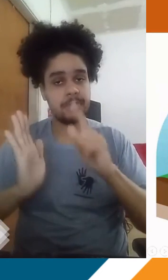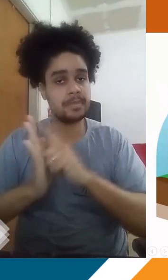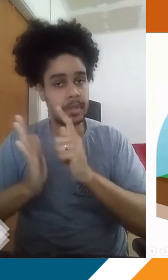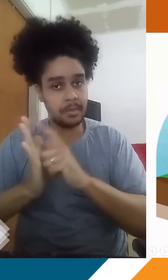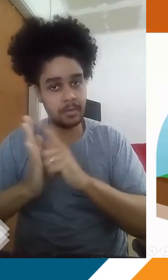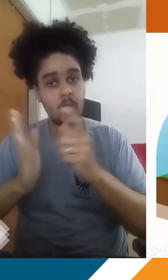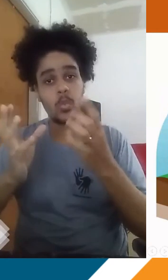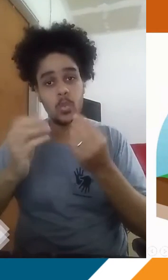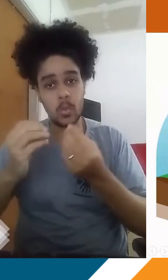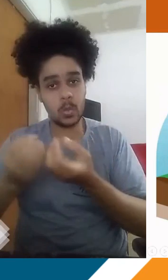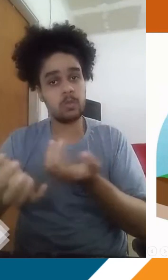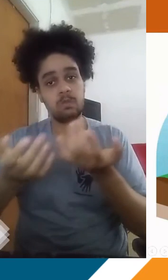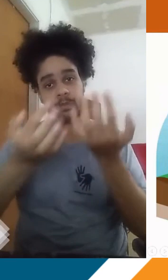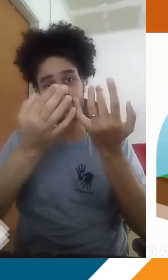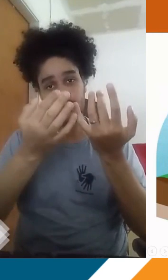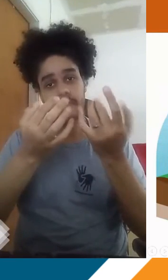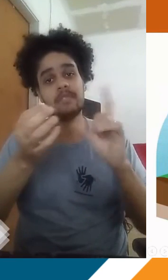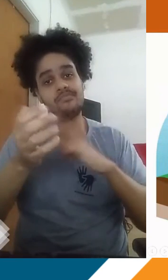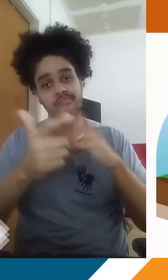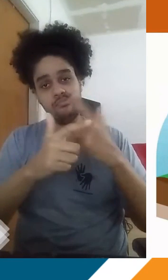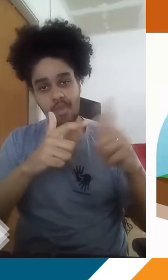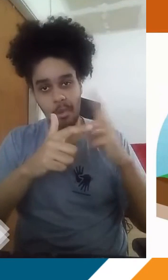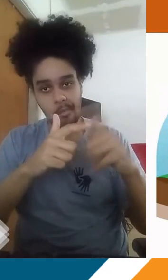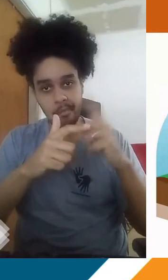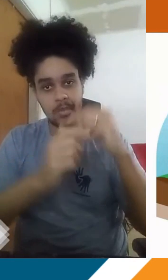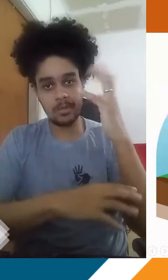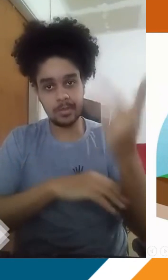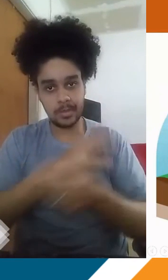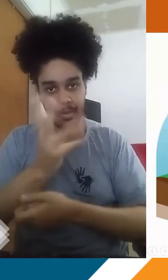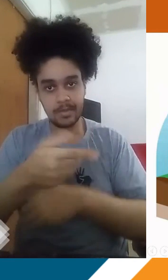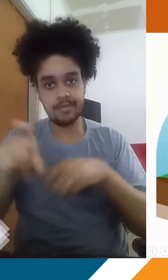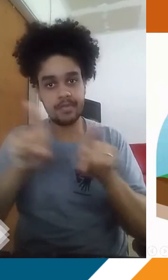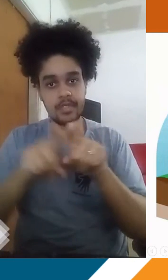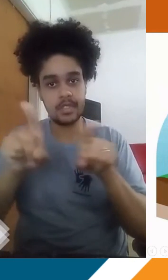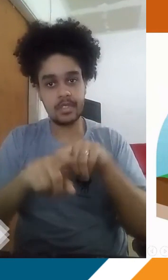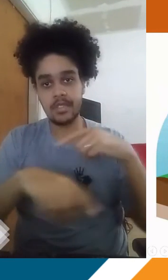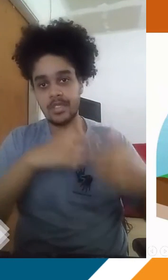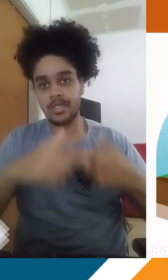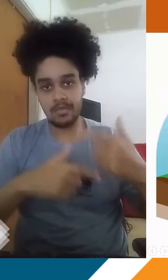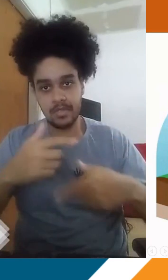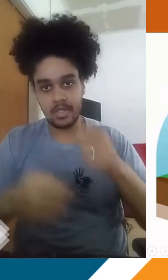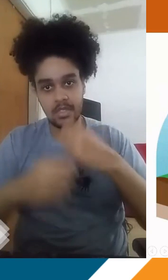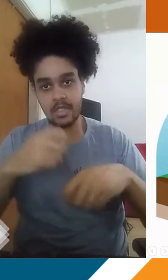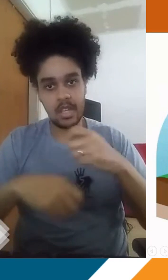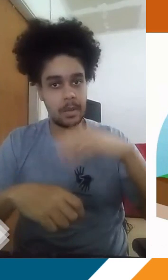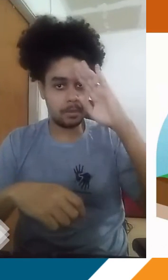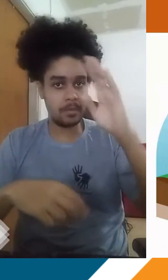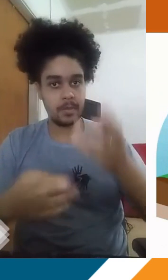papel de, quando emitidos em grande quantidade, gerar esse problema ambiental. Como falei para vocês, a atividade industrial vai ser